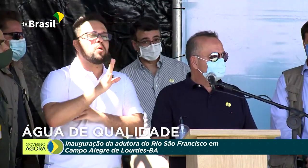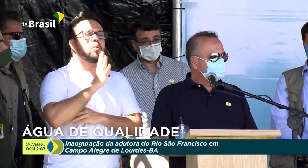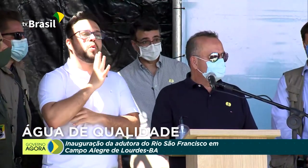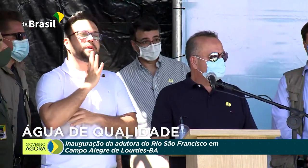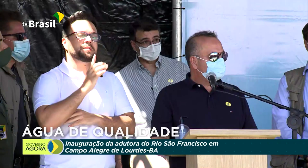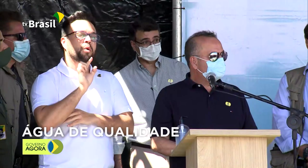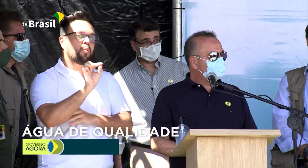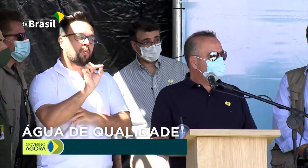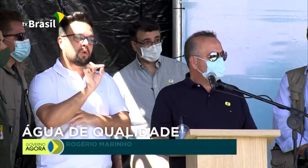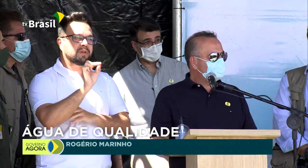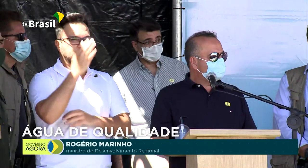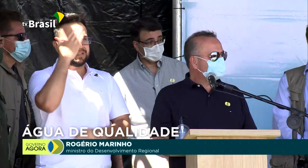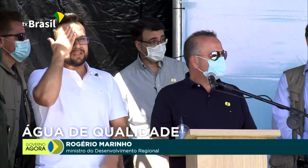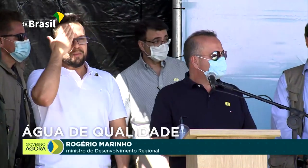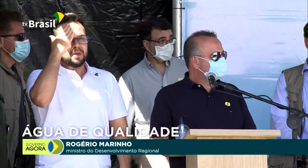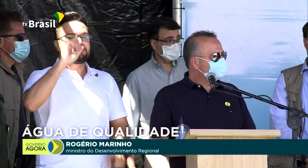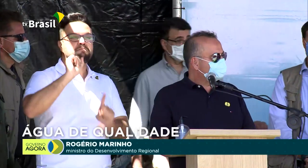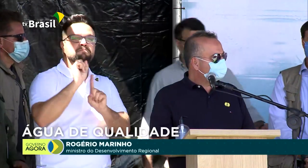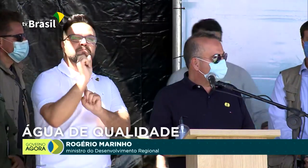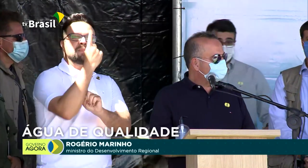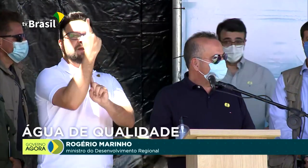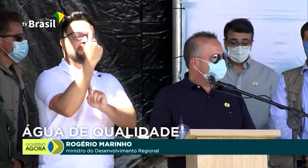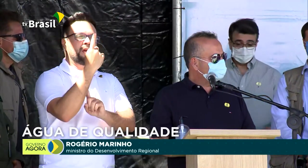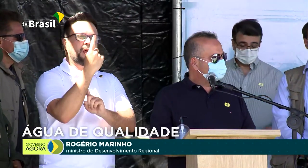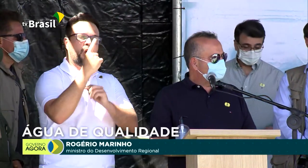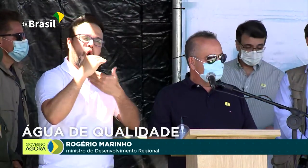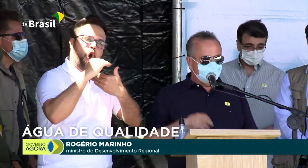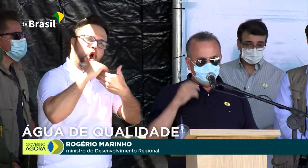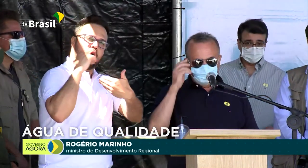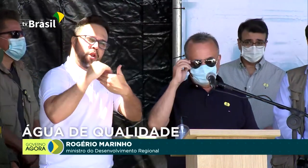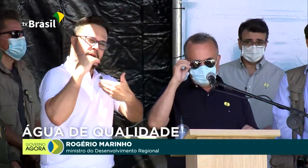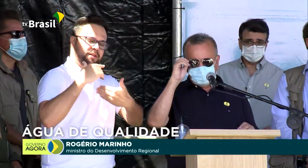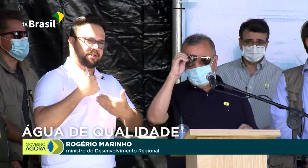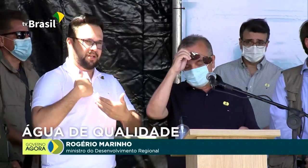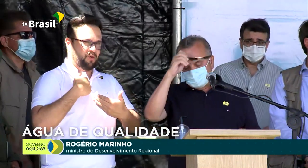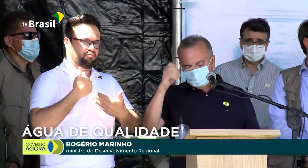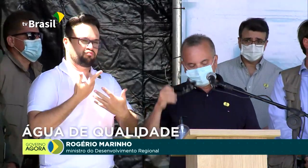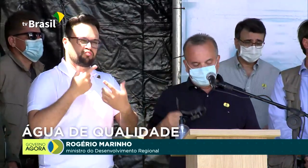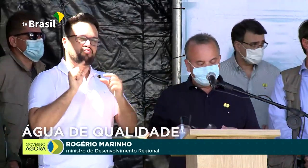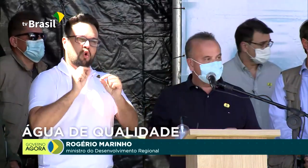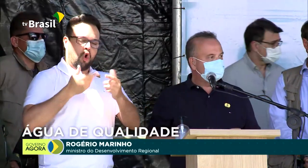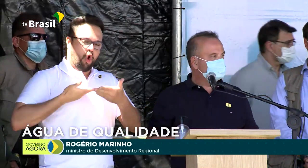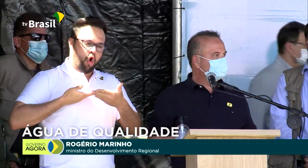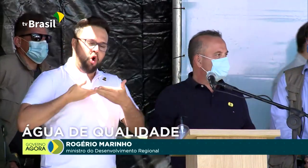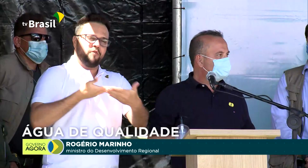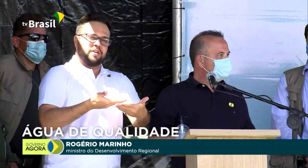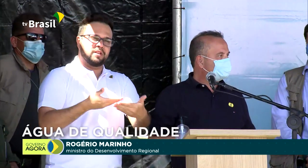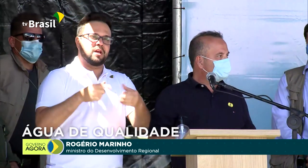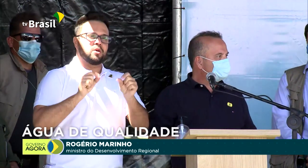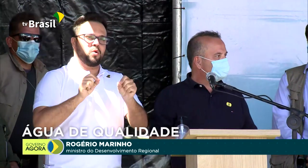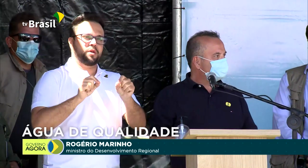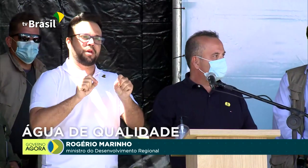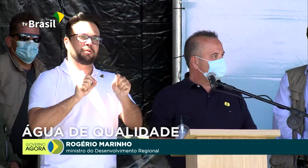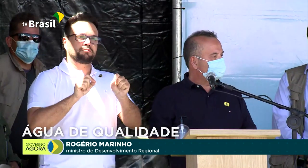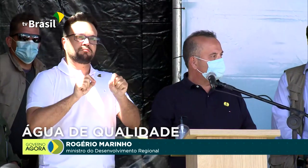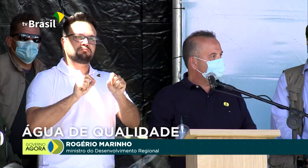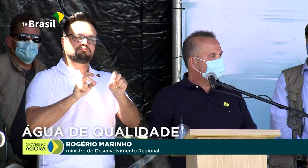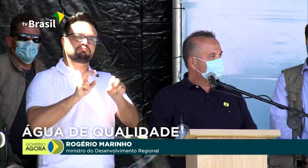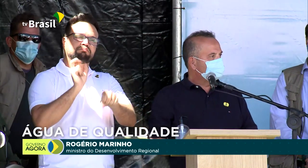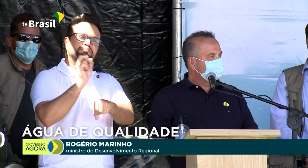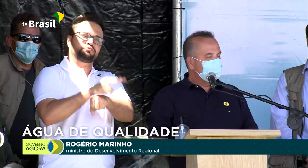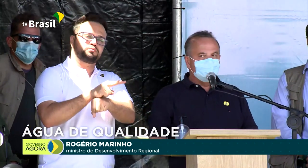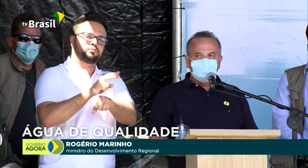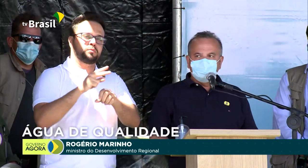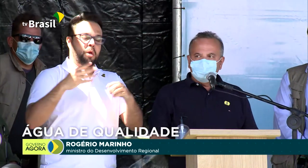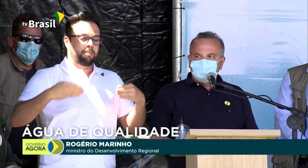de que a primeira orientação que recebi quando fomos convidados para assumir o Ministério do Desenvolvimento Regional